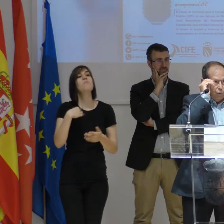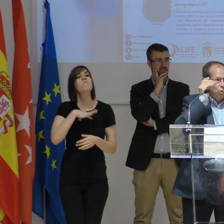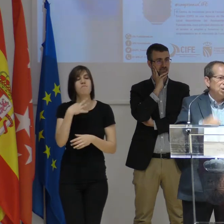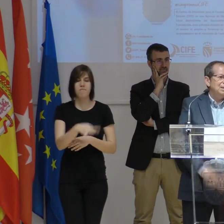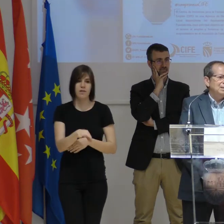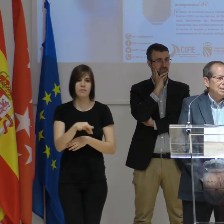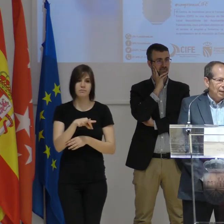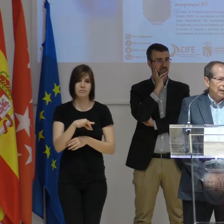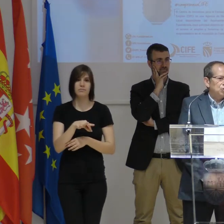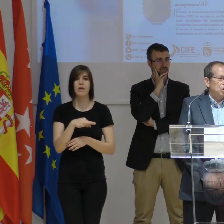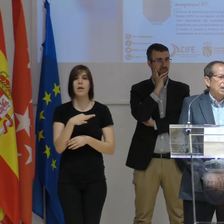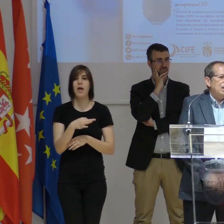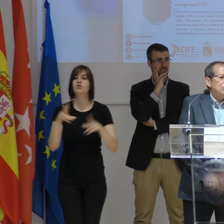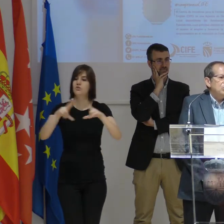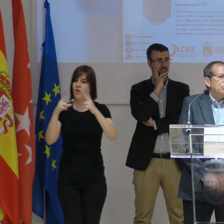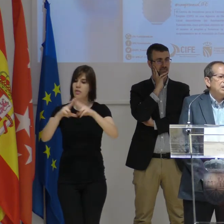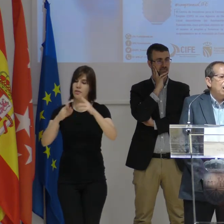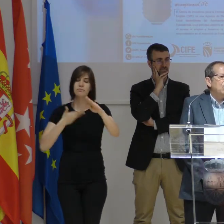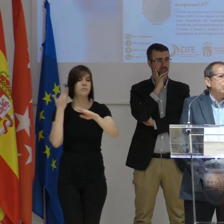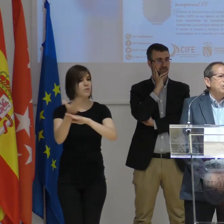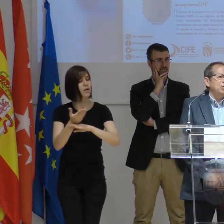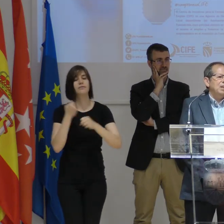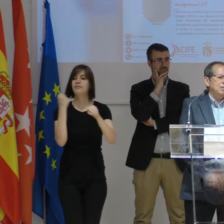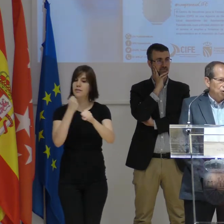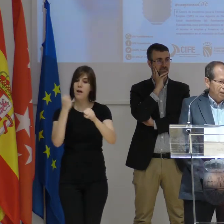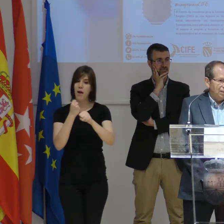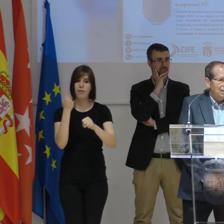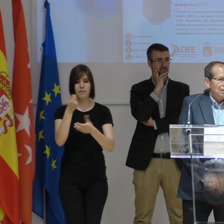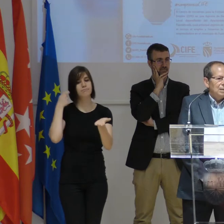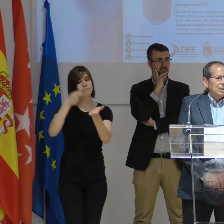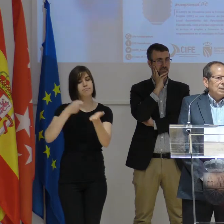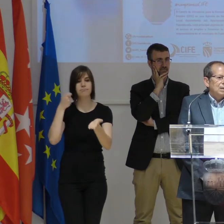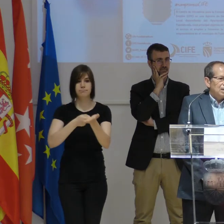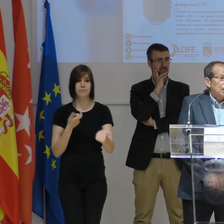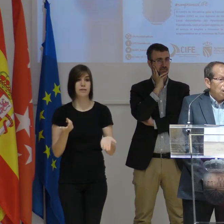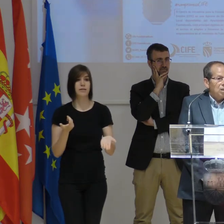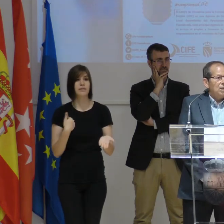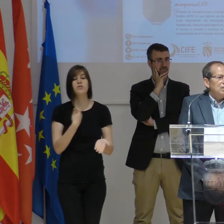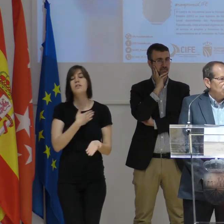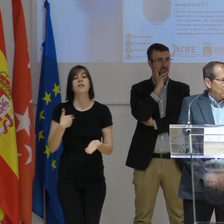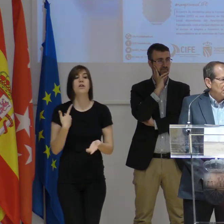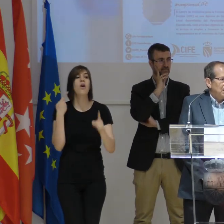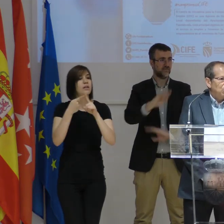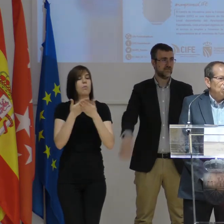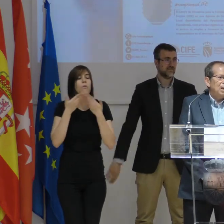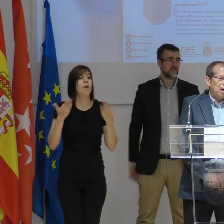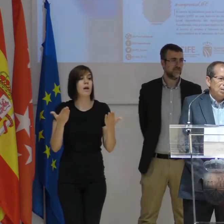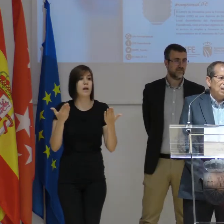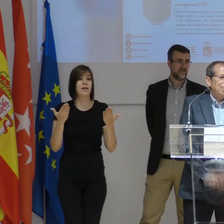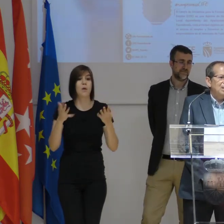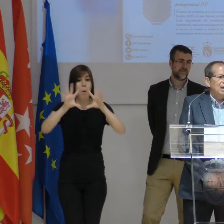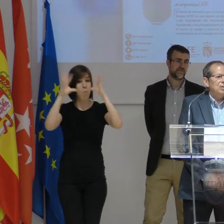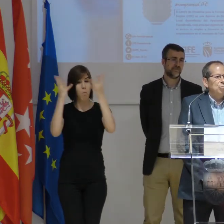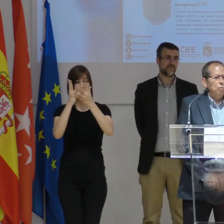contribuir a la sociedad con mi trabajo, con mis cotizaciones y quiero decir que el mundo de la